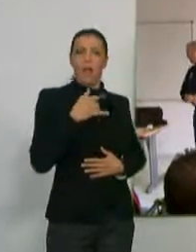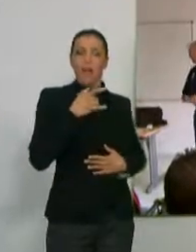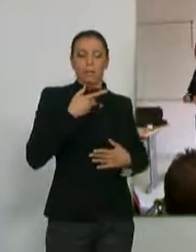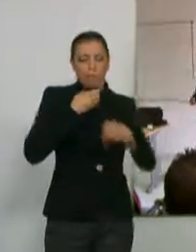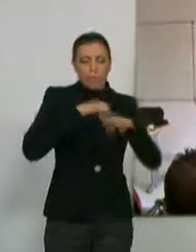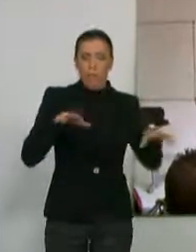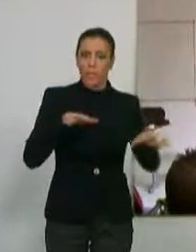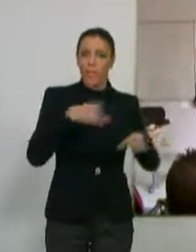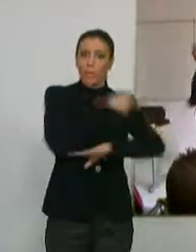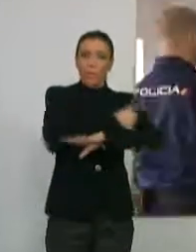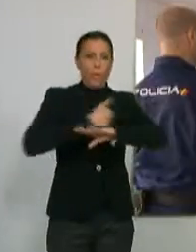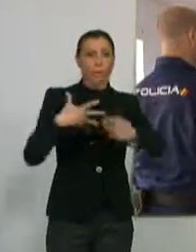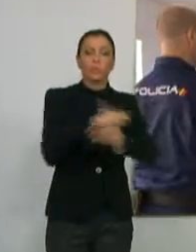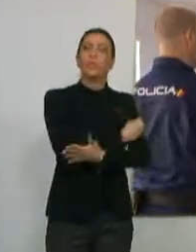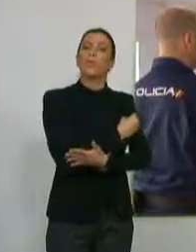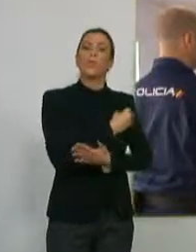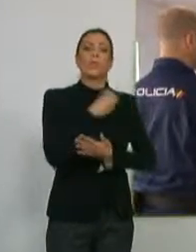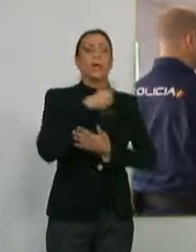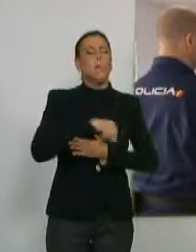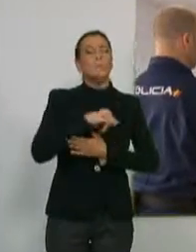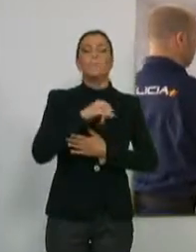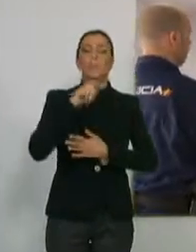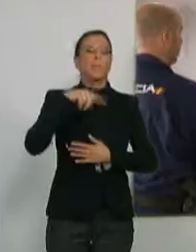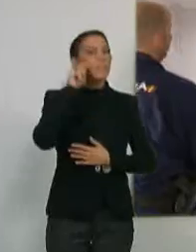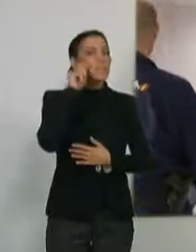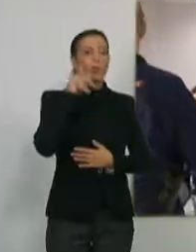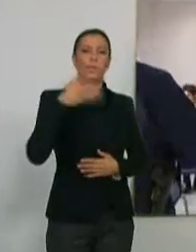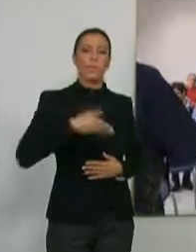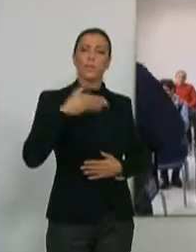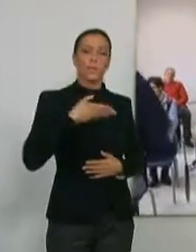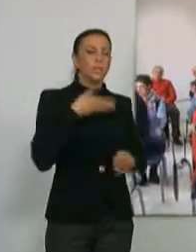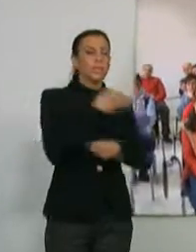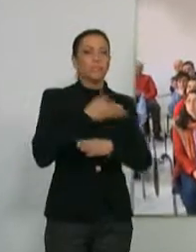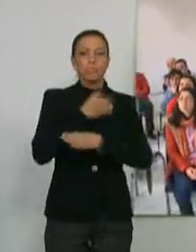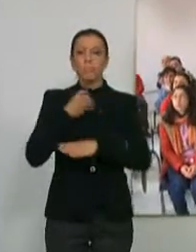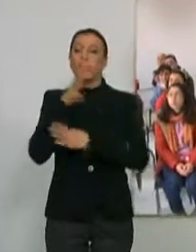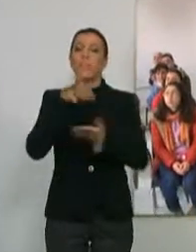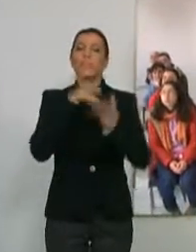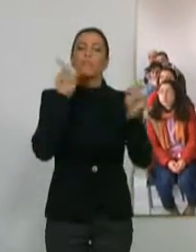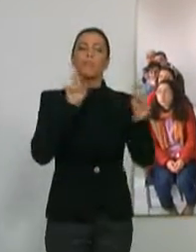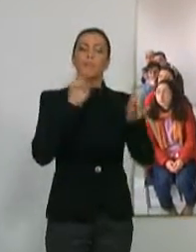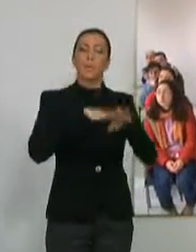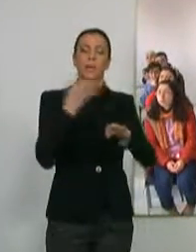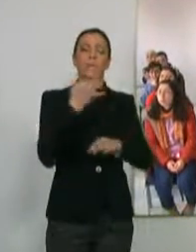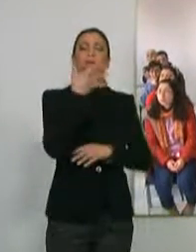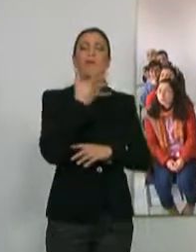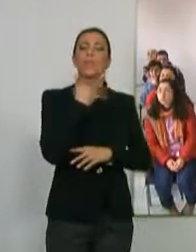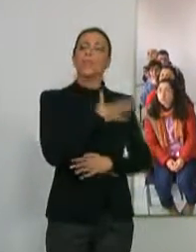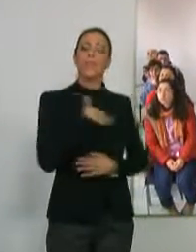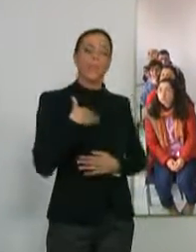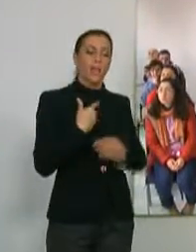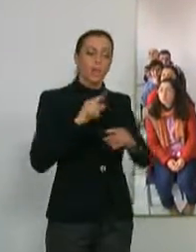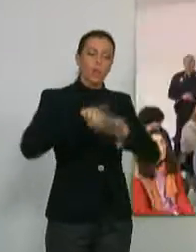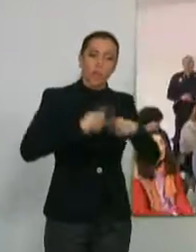al ciudadano, se encuentran de manera destacada la visita que llevan a cabo los centros docentes para conocer cómo es